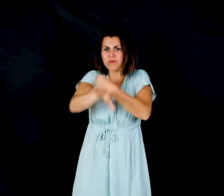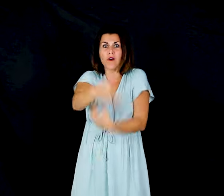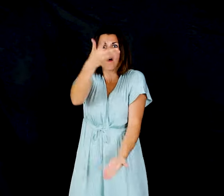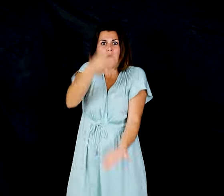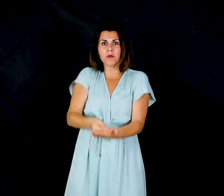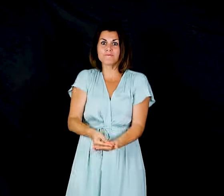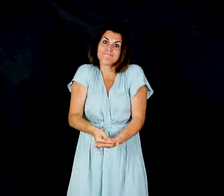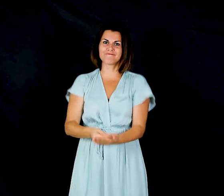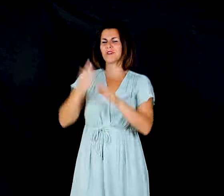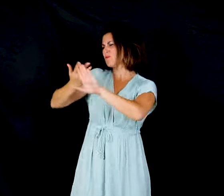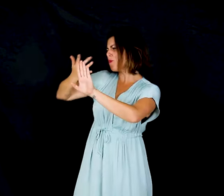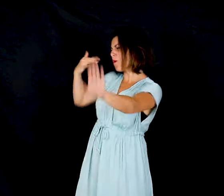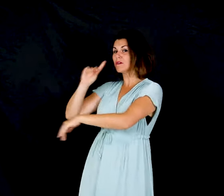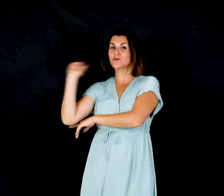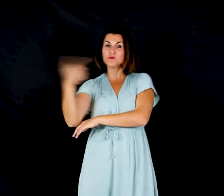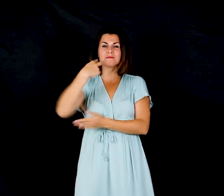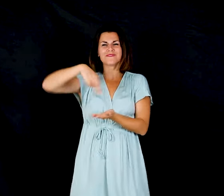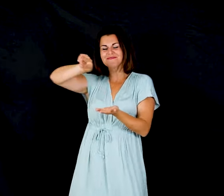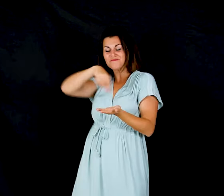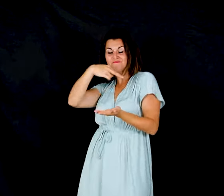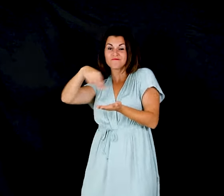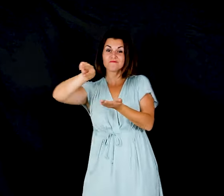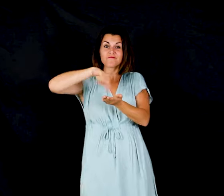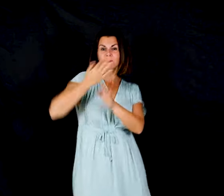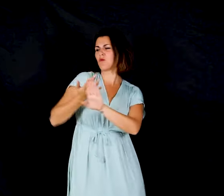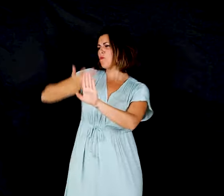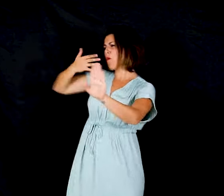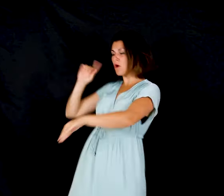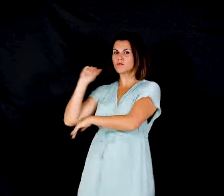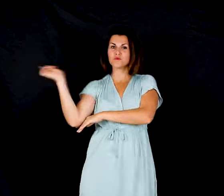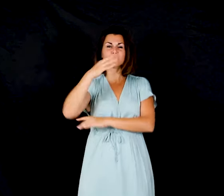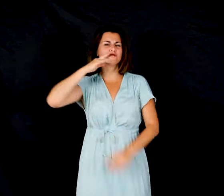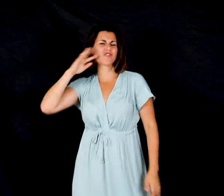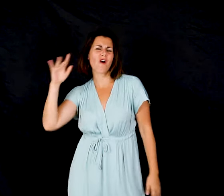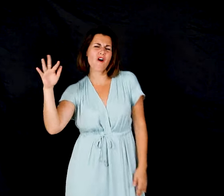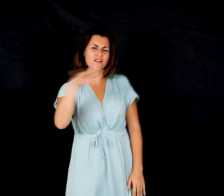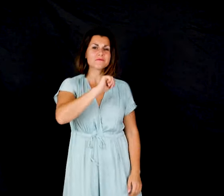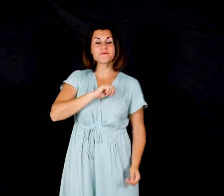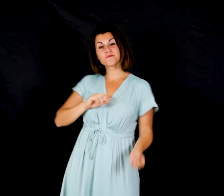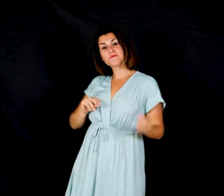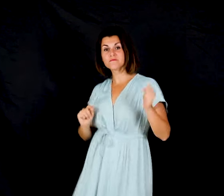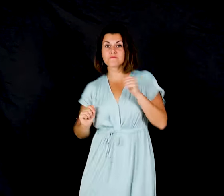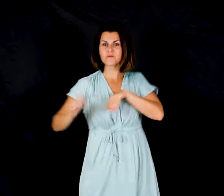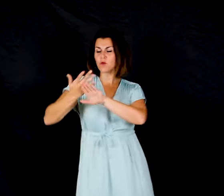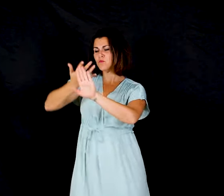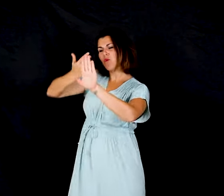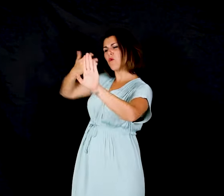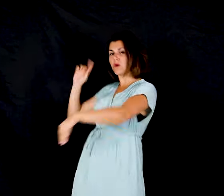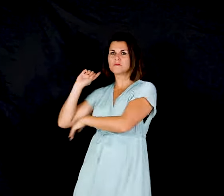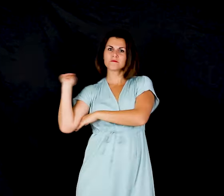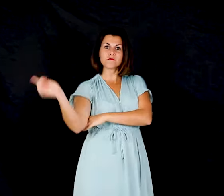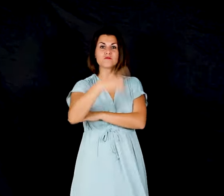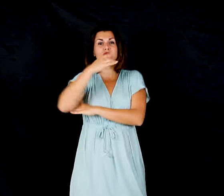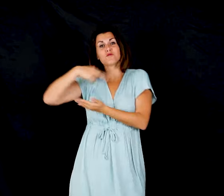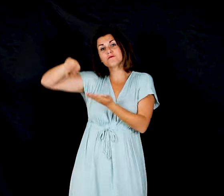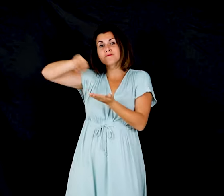d'eau, plus uranium On a dansé On a chanté On